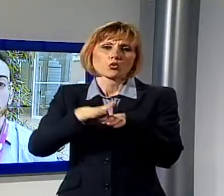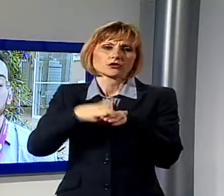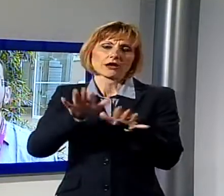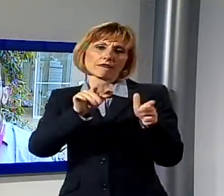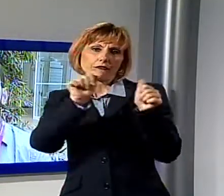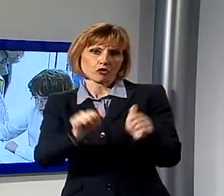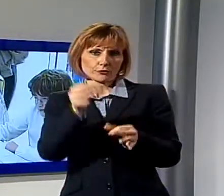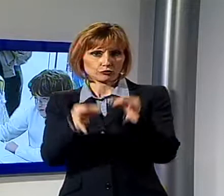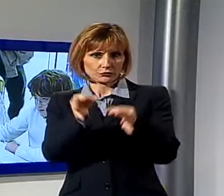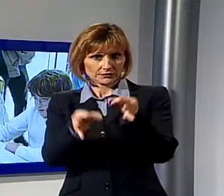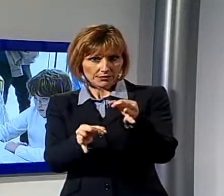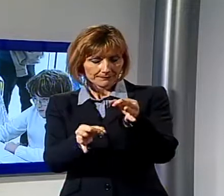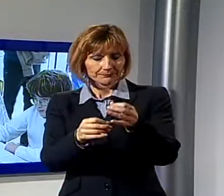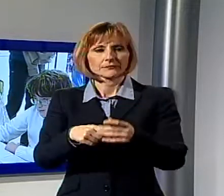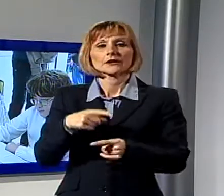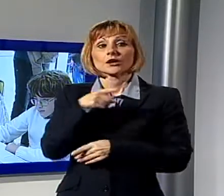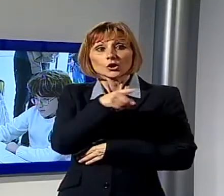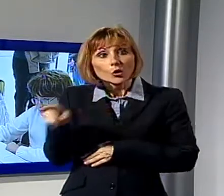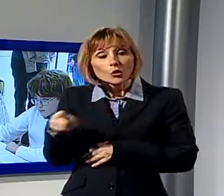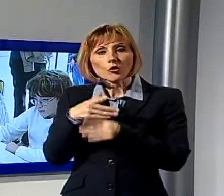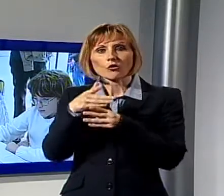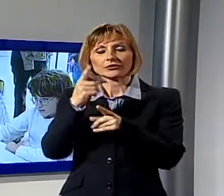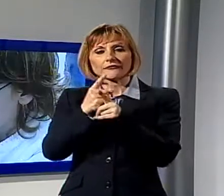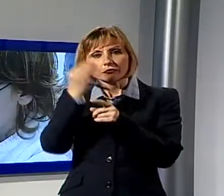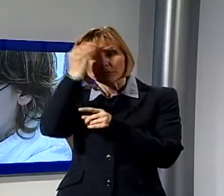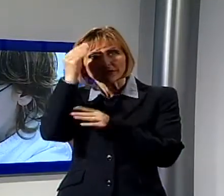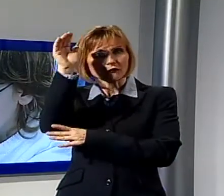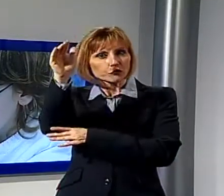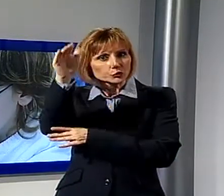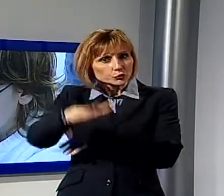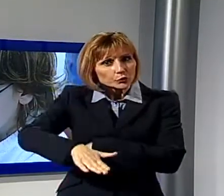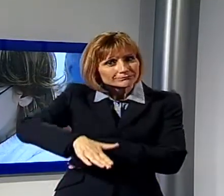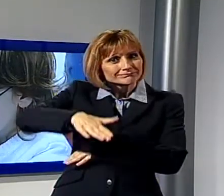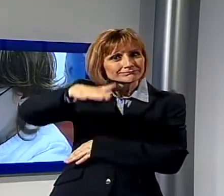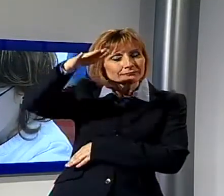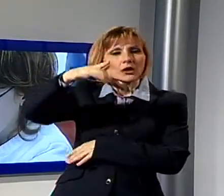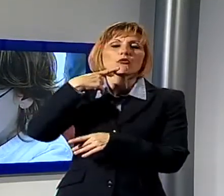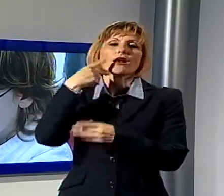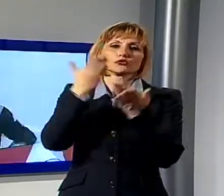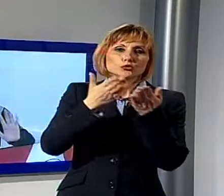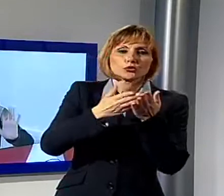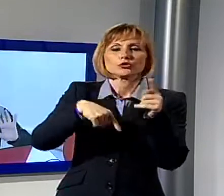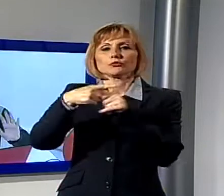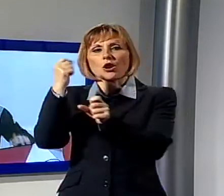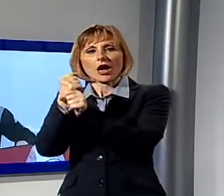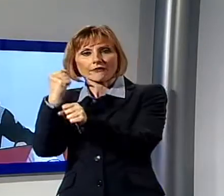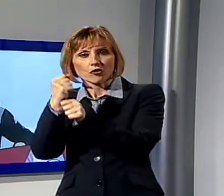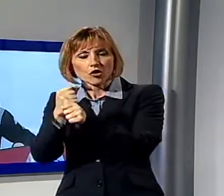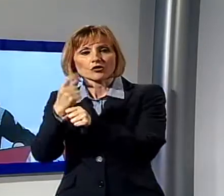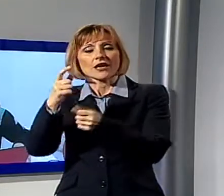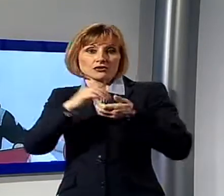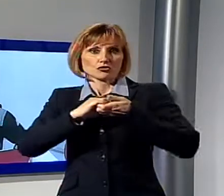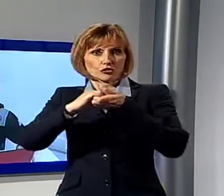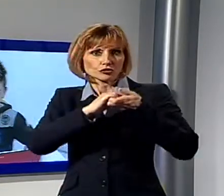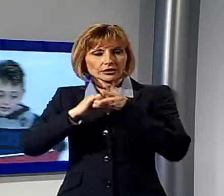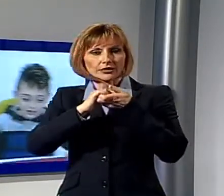adesso iniziale che stanno decidendo cosa fare del proprio futuro, ma sia poi per quando dovranno iniziare a lavorare in una società che si muove sempre di più